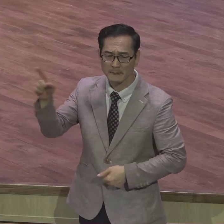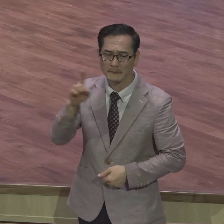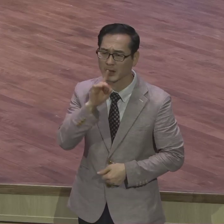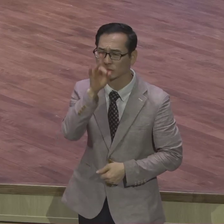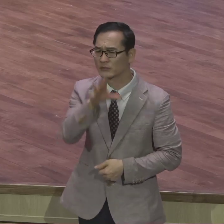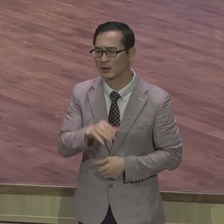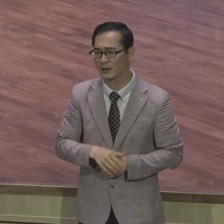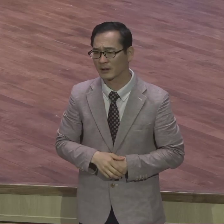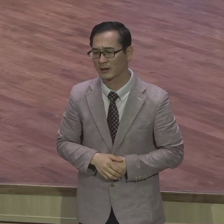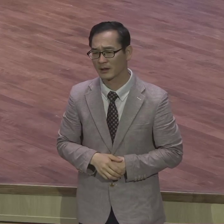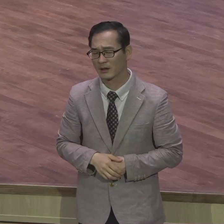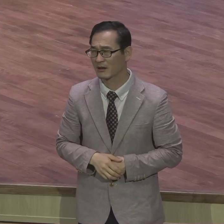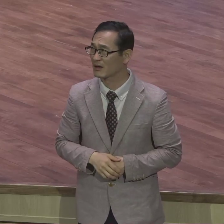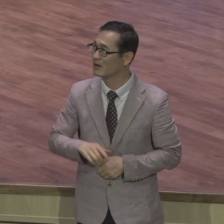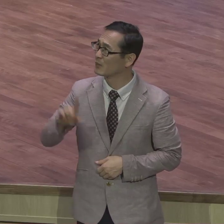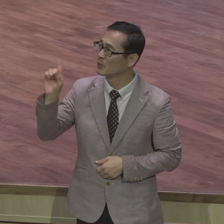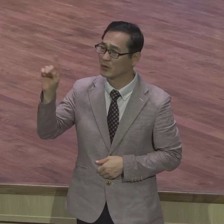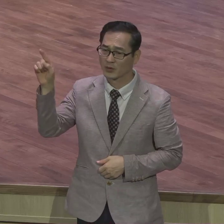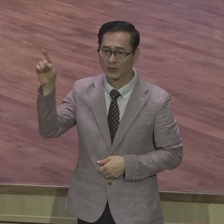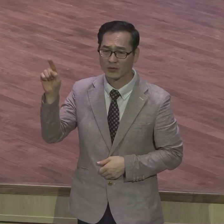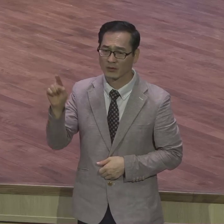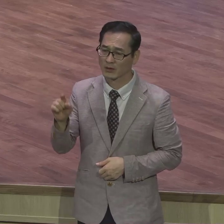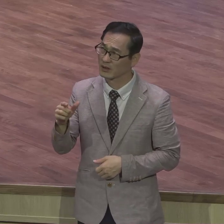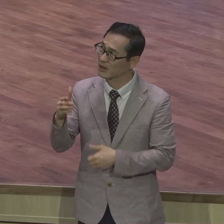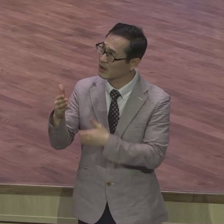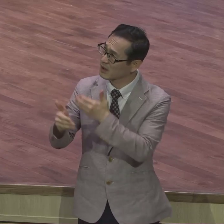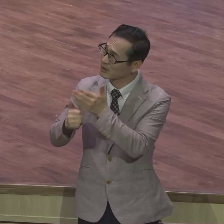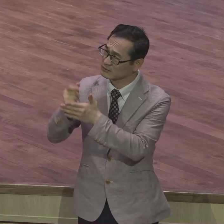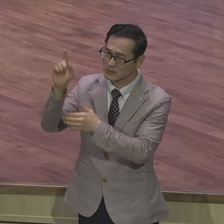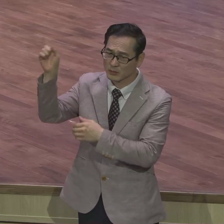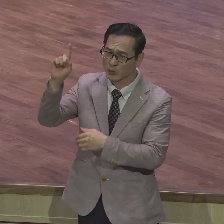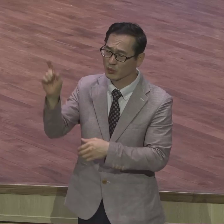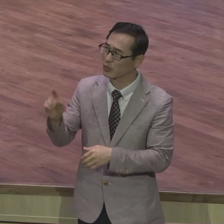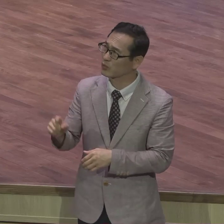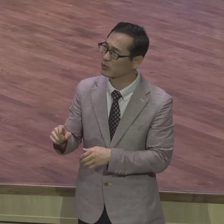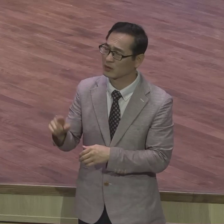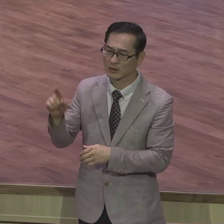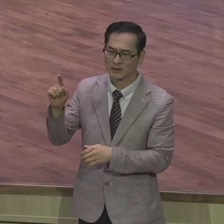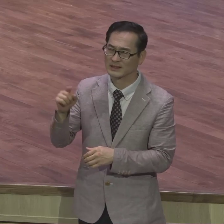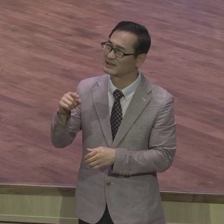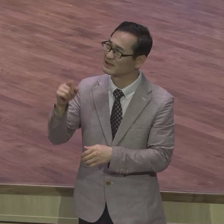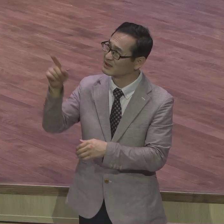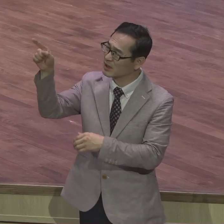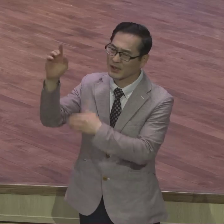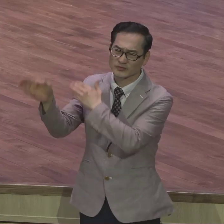하나님이 어찌 그러시느냐 그런 하나님이라면 나는 믿지 않겠다